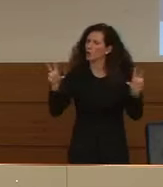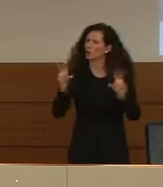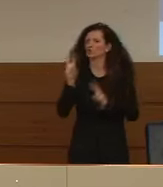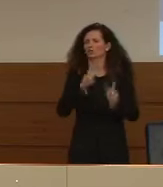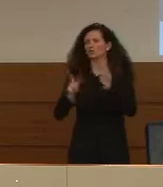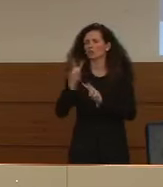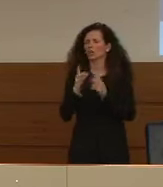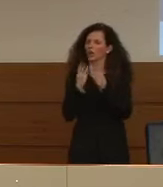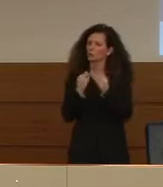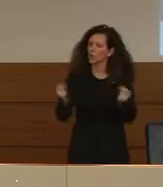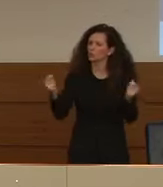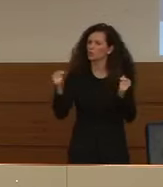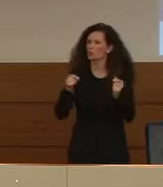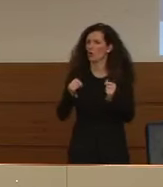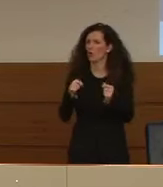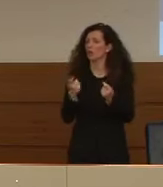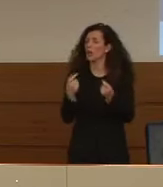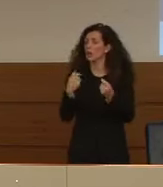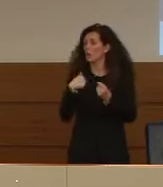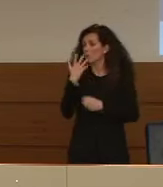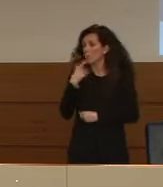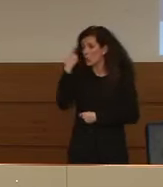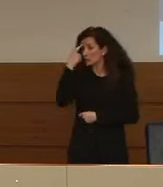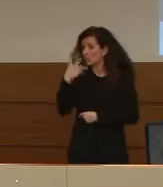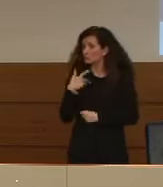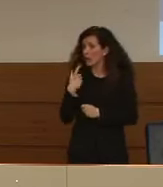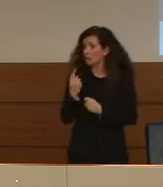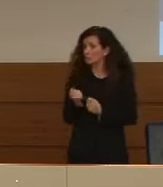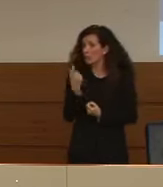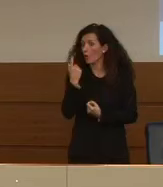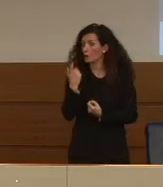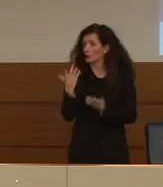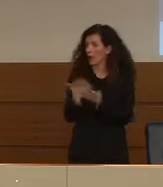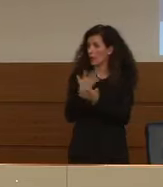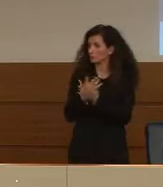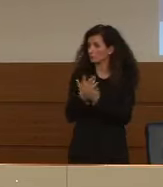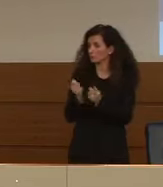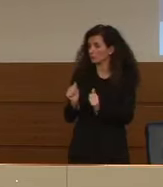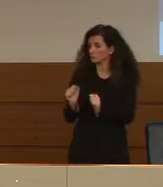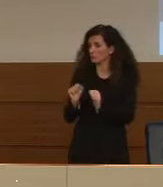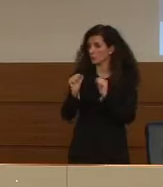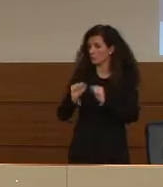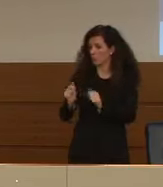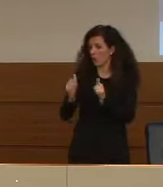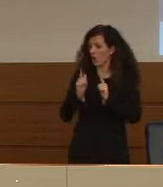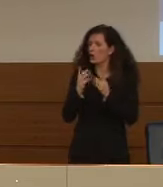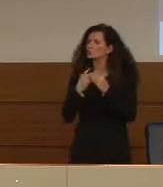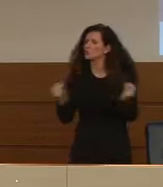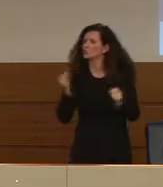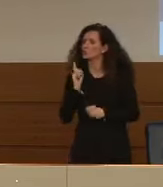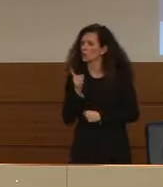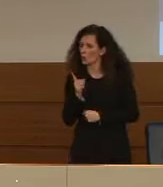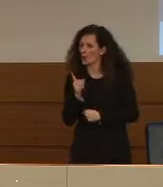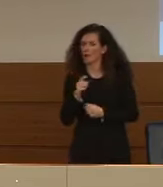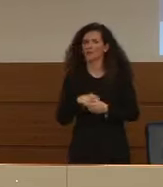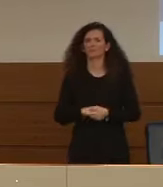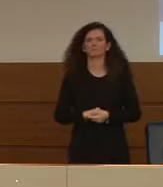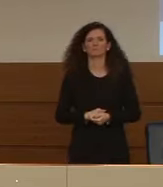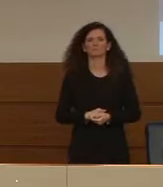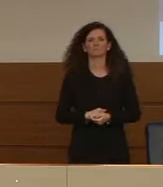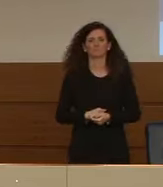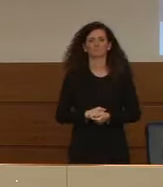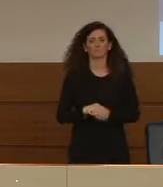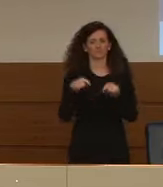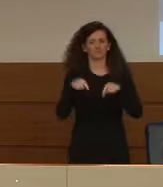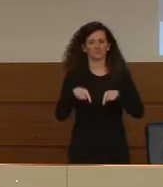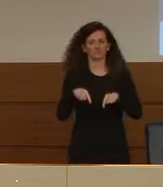soluzioni, volevo sapere se ci sono delle novità e che tipo di soluzioni si stanno prendendo. Allora questa